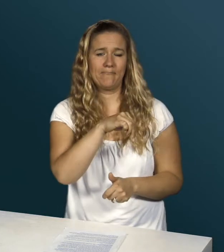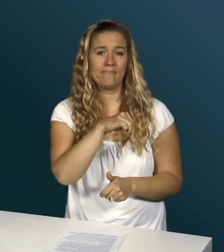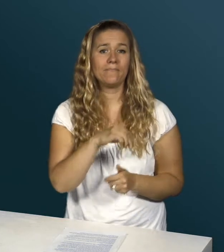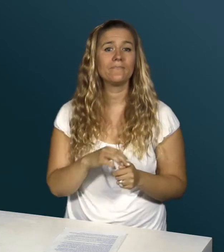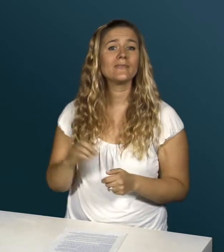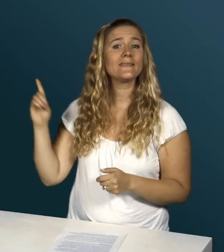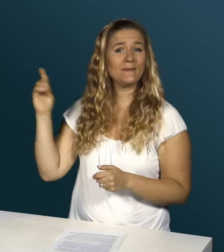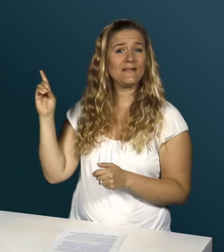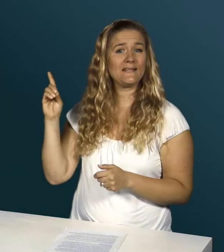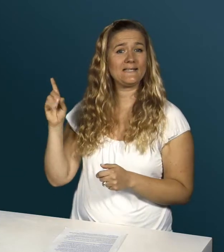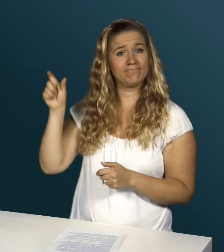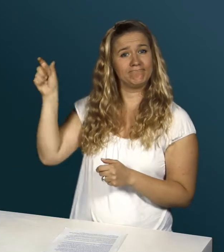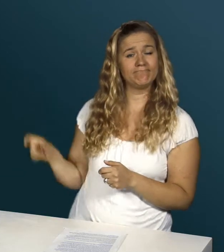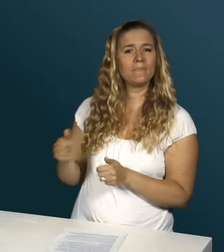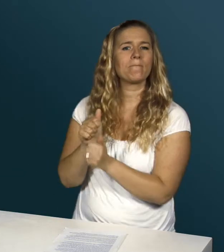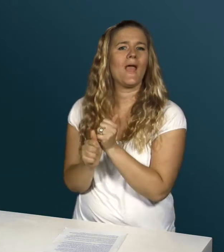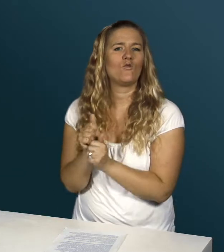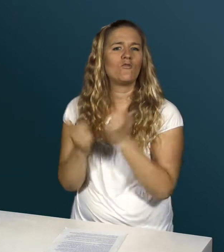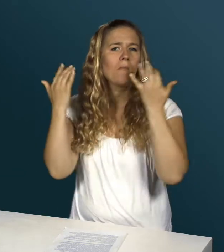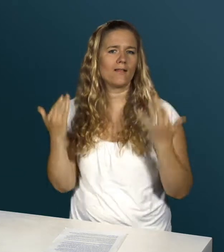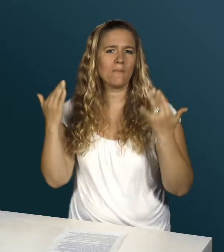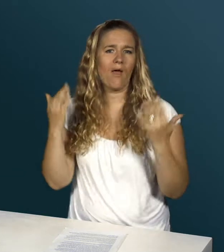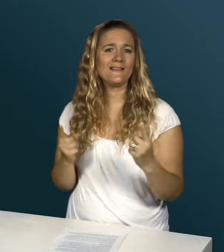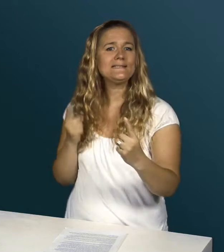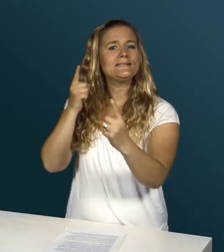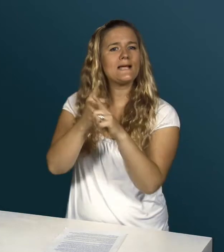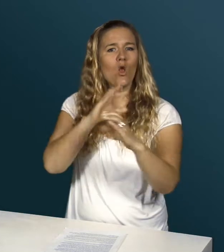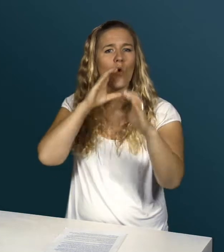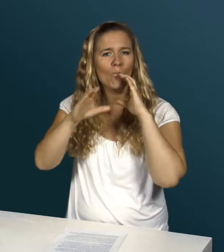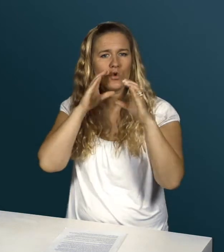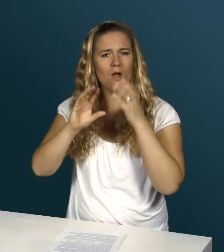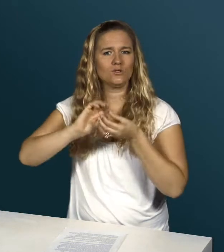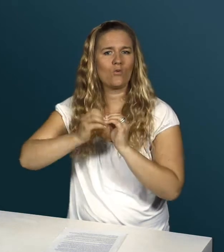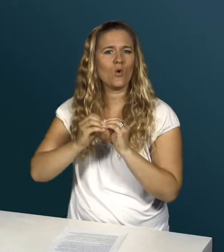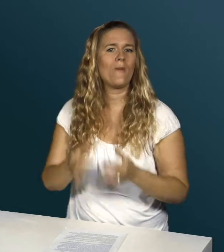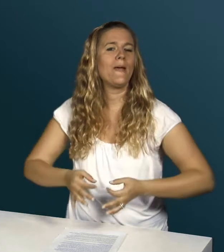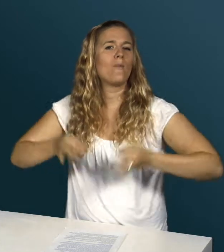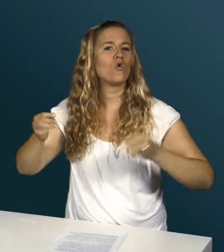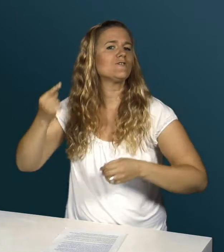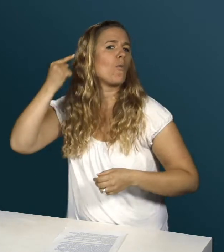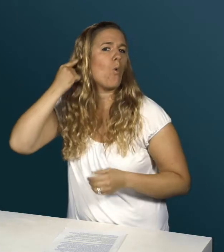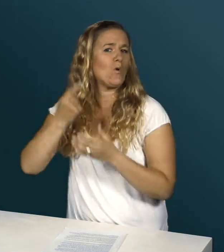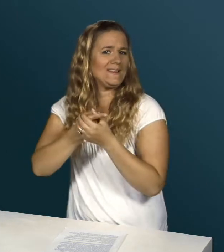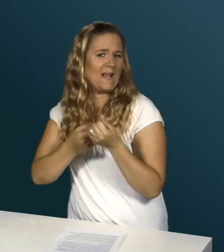Dmitry ist Mathematiker und sein Ziel ist es, Kommunikationsprobleme von Hörbeeinträchtigten zu lösen.